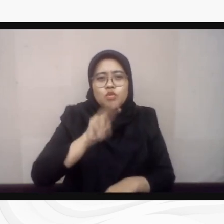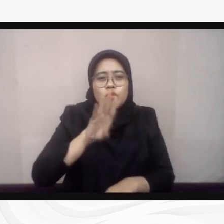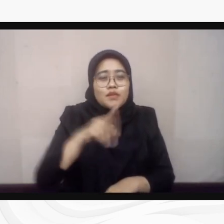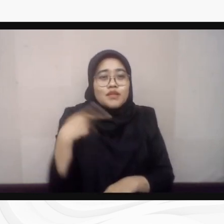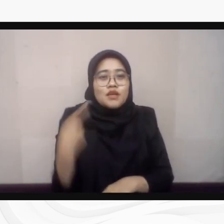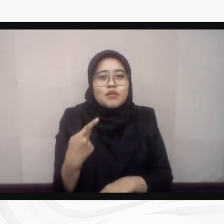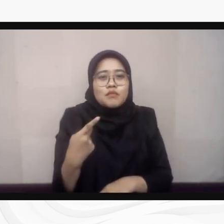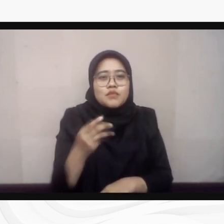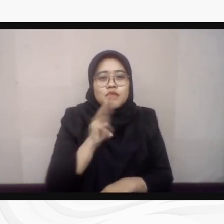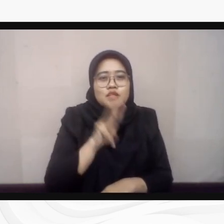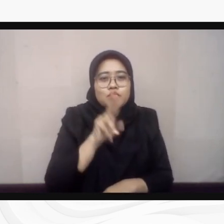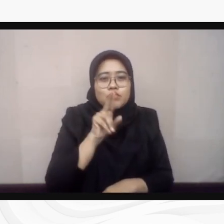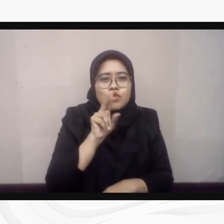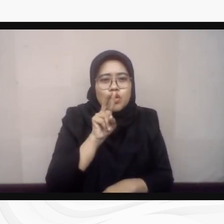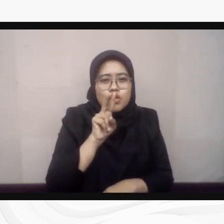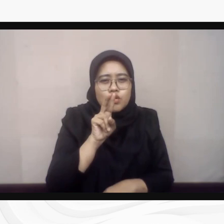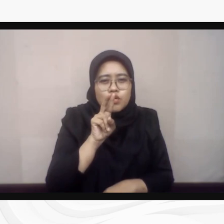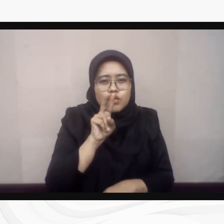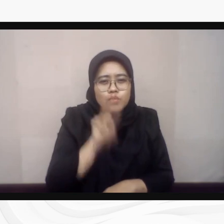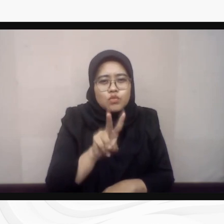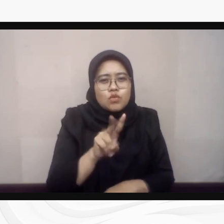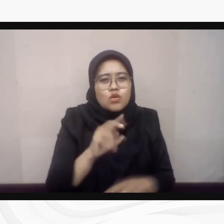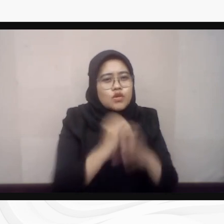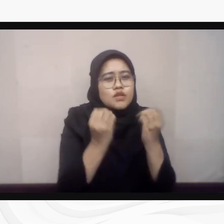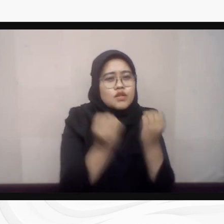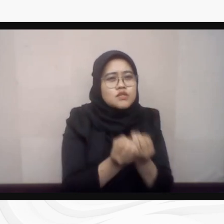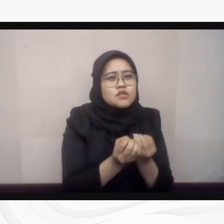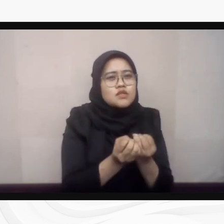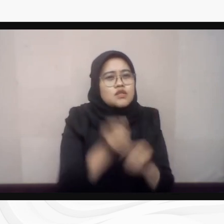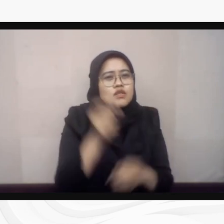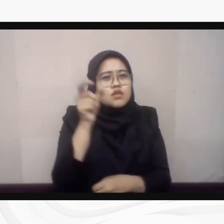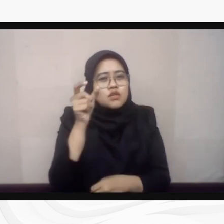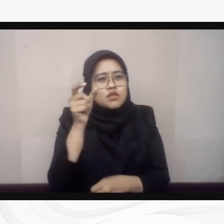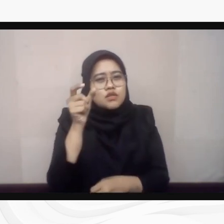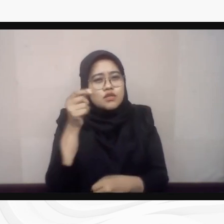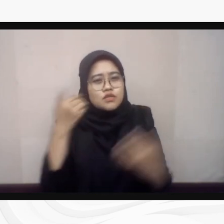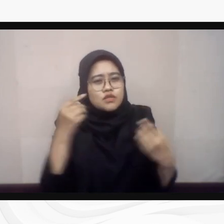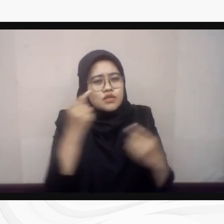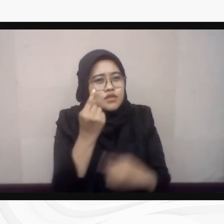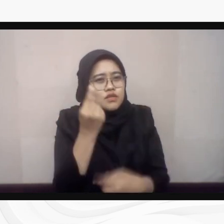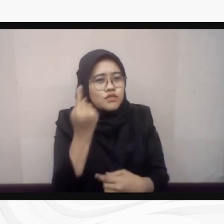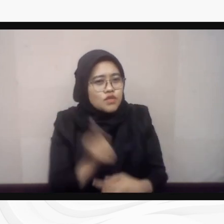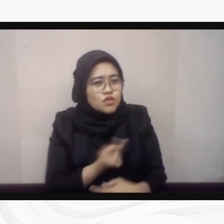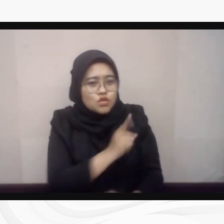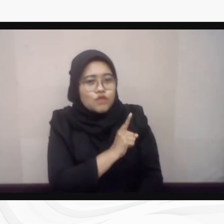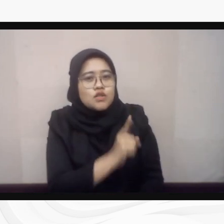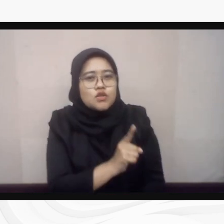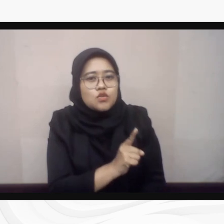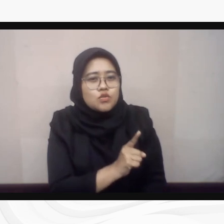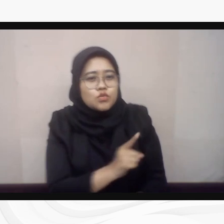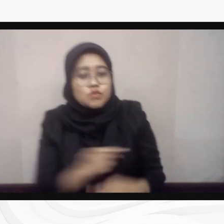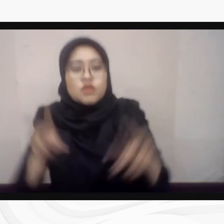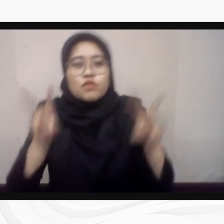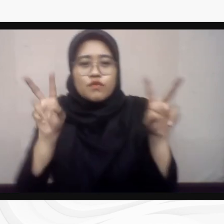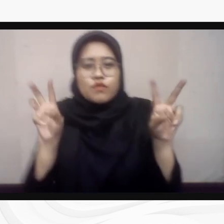organisasi dan individu berkumpul dalam webinar bertajuk pilkada 2024 bagaimana